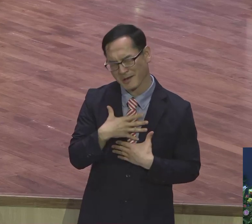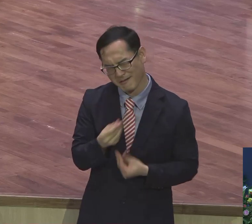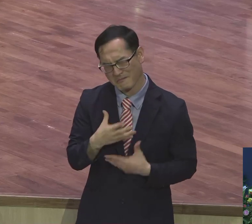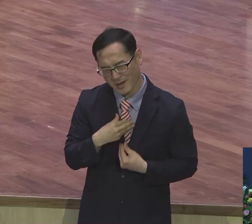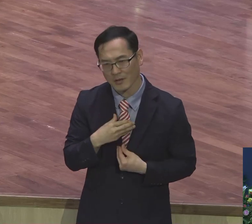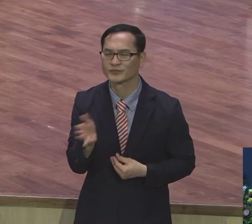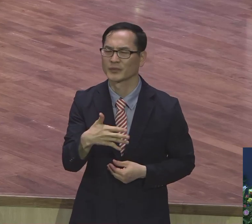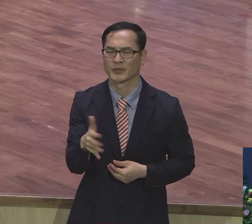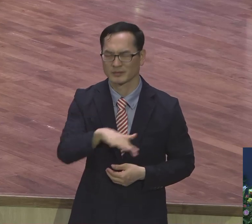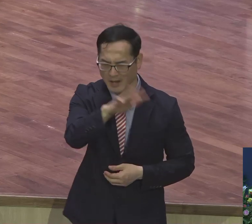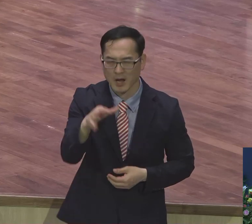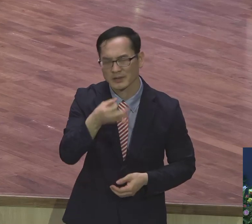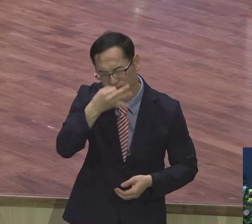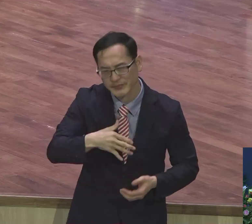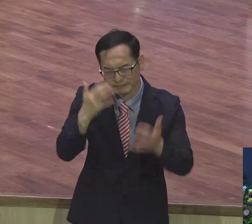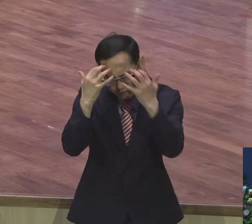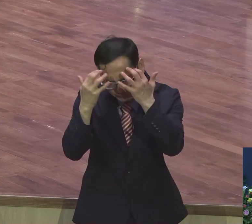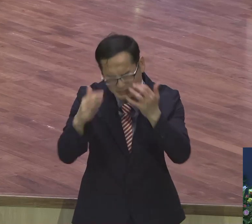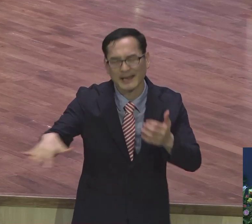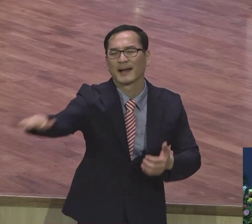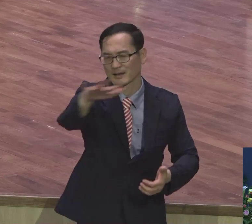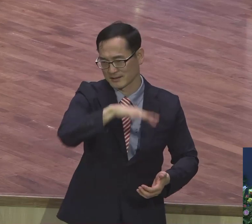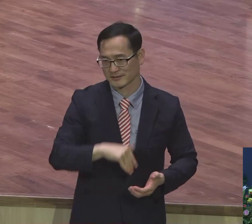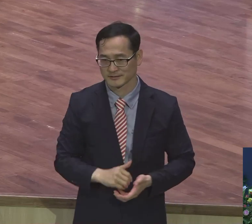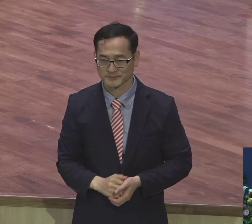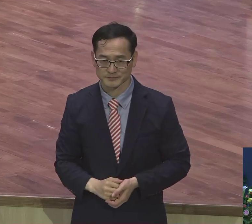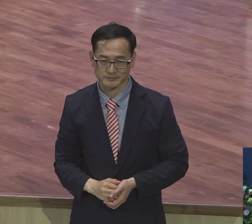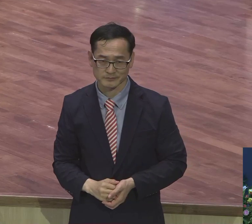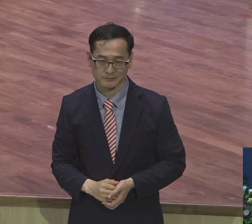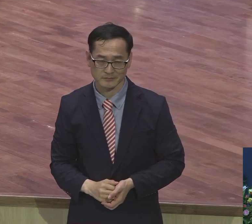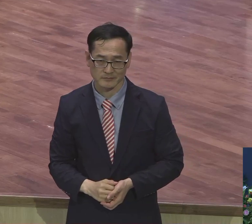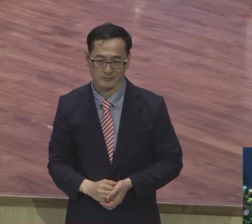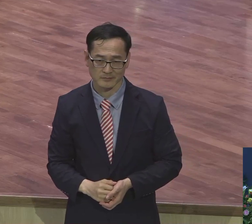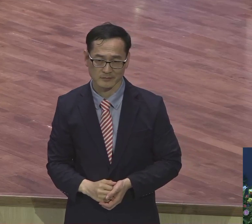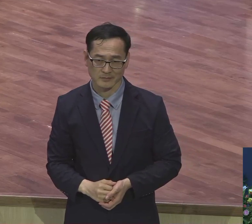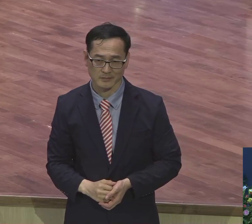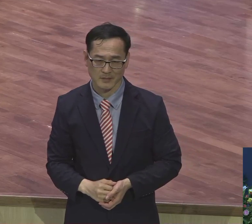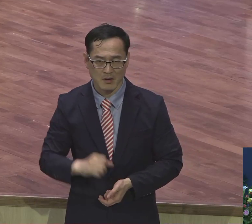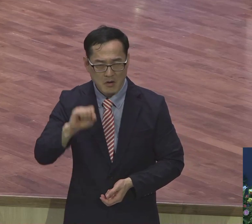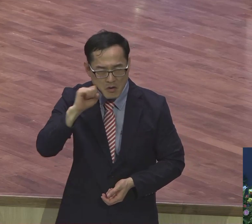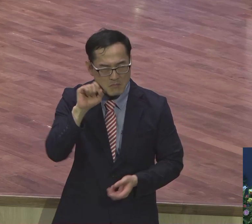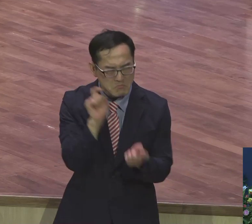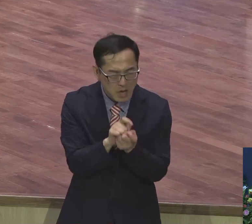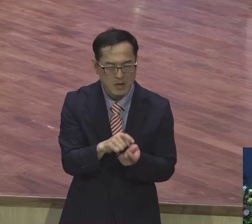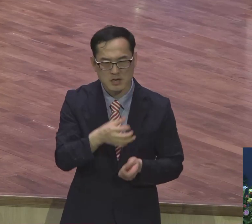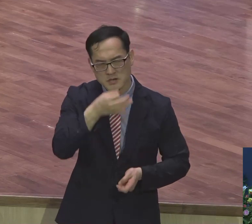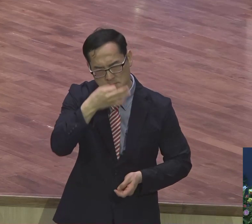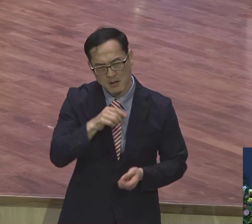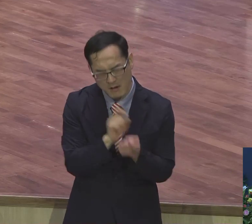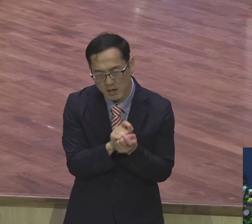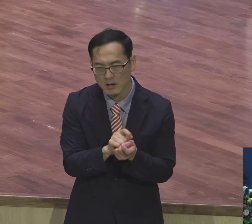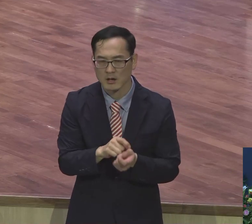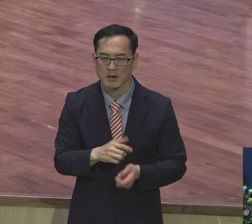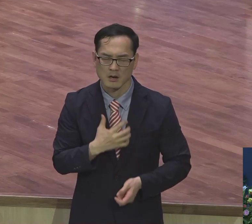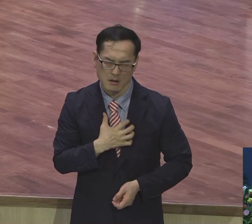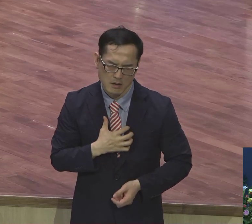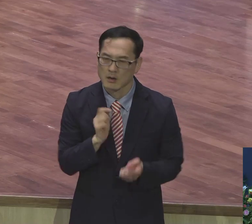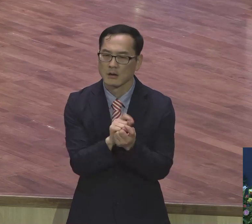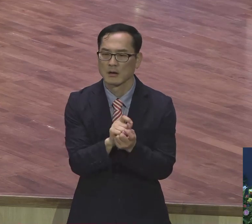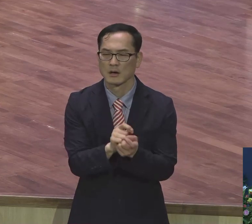환경이 좋았던 사람 하나도 없어요. 전부 극한 위기 속에 극한 죽음의 공포 속에